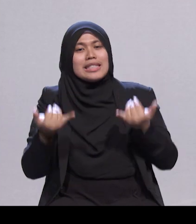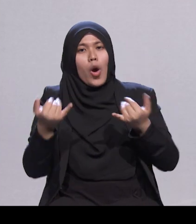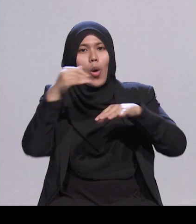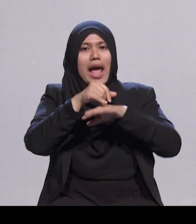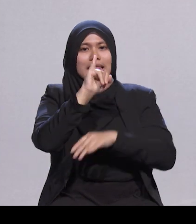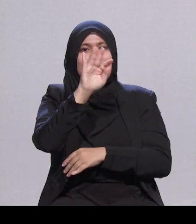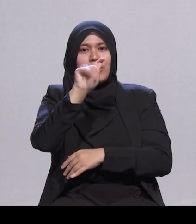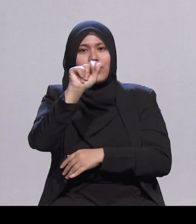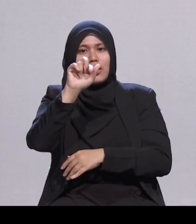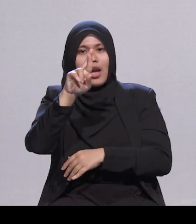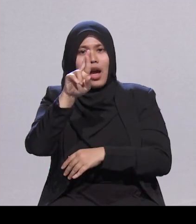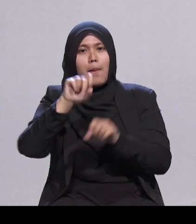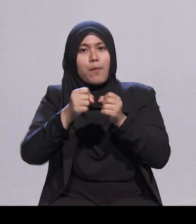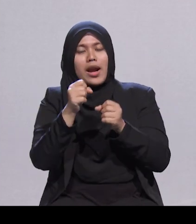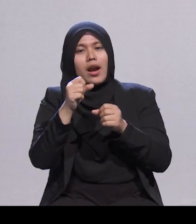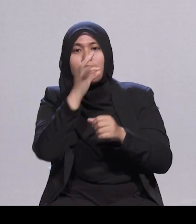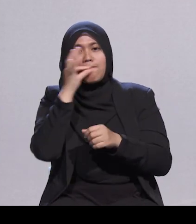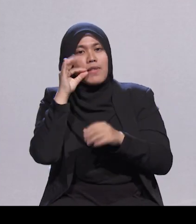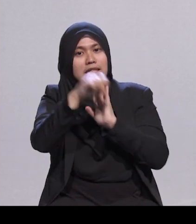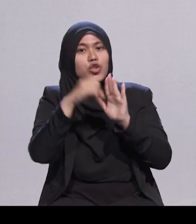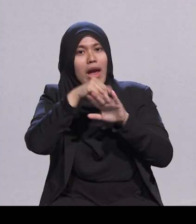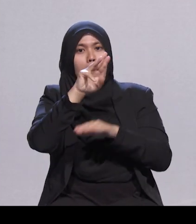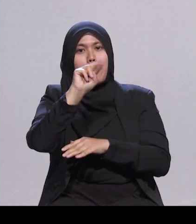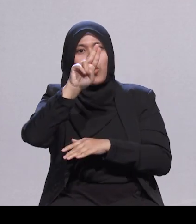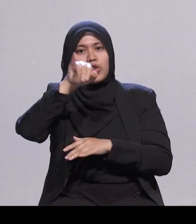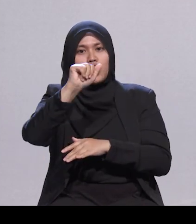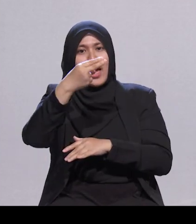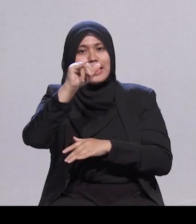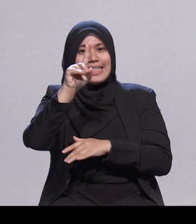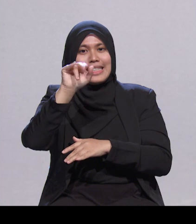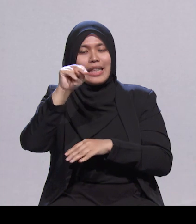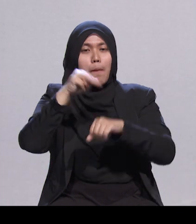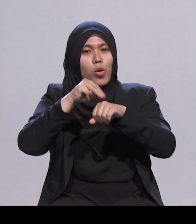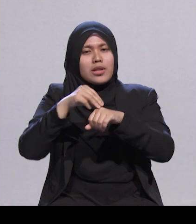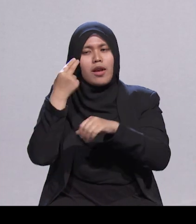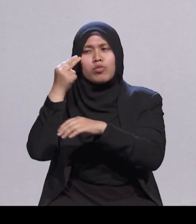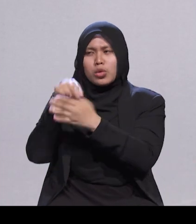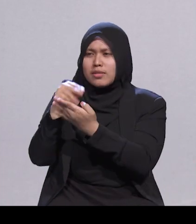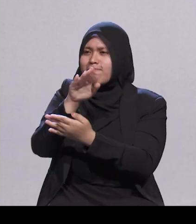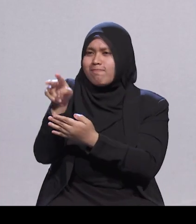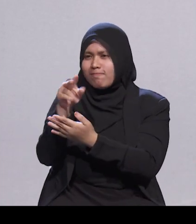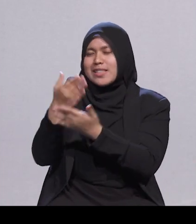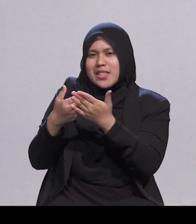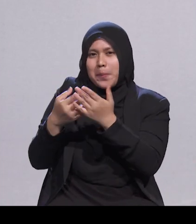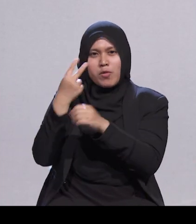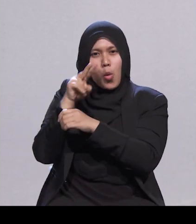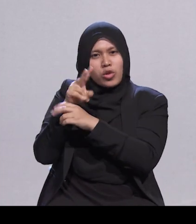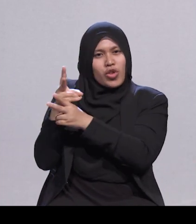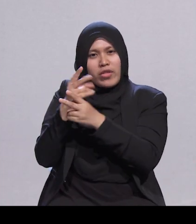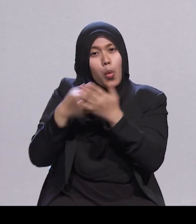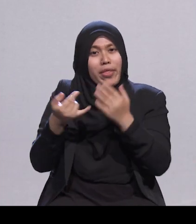saya perhatikan tetamu di keliling saya makan dengan perhati-hati. Yang lain saya tak tahu, tapi di